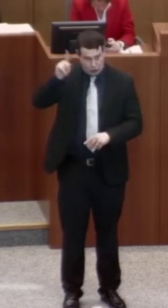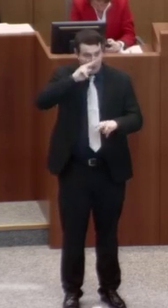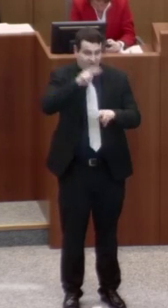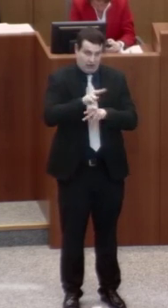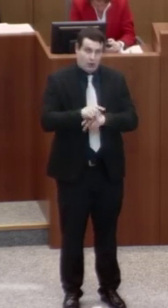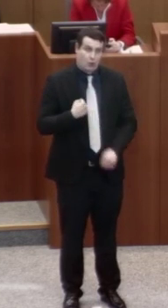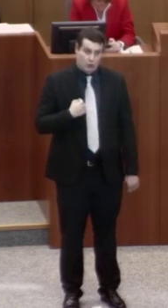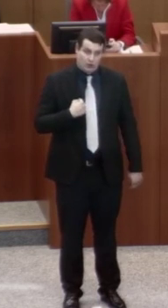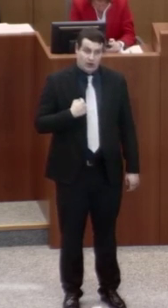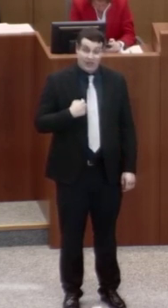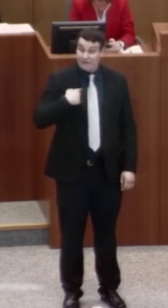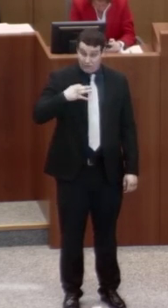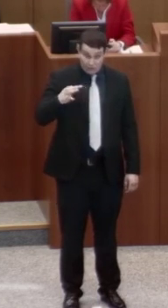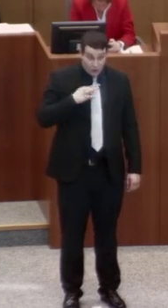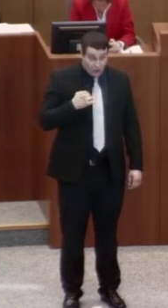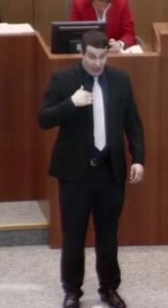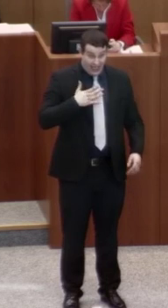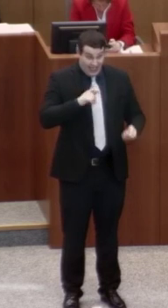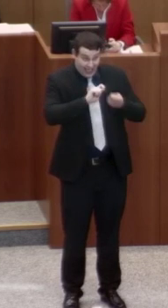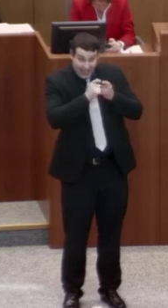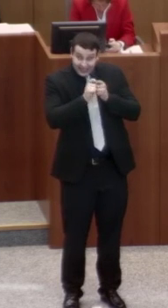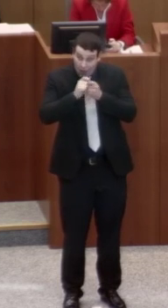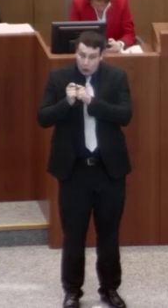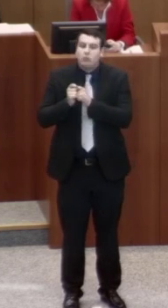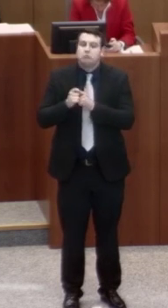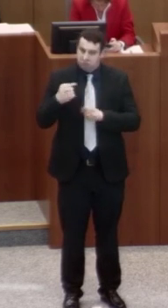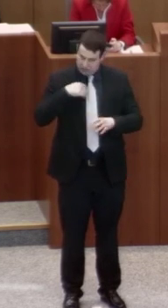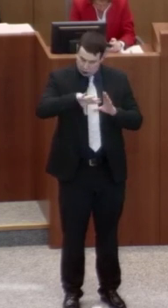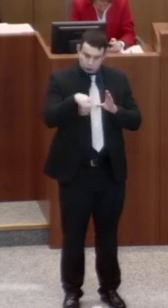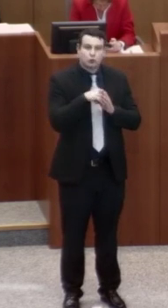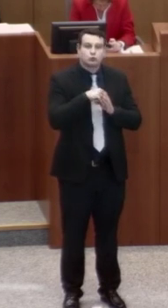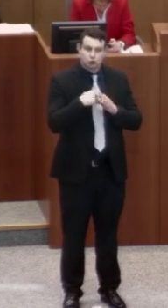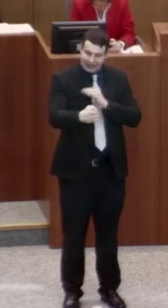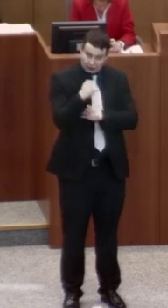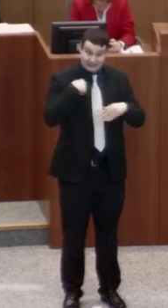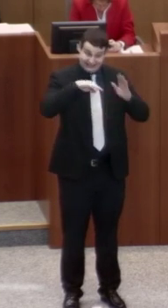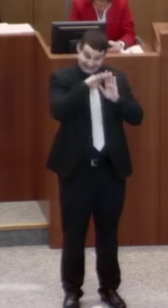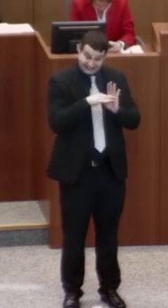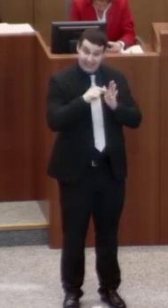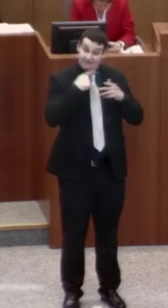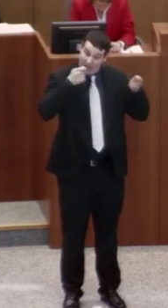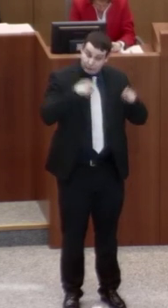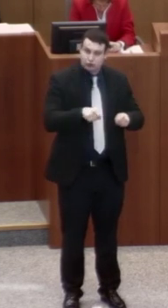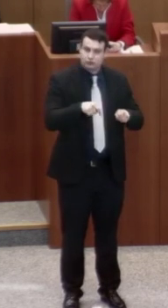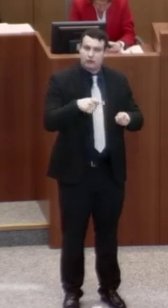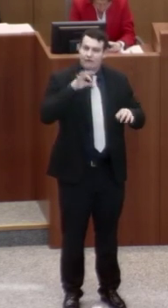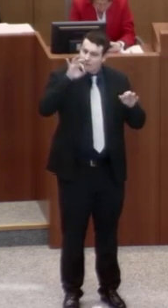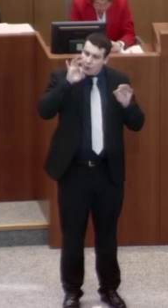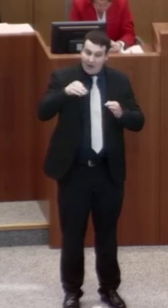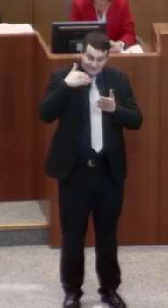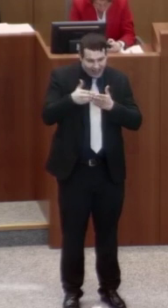Also mit den von uns eingebrachten Änderungen können wir ein Inklusionsstärkungsgesetz verabschieden, das einen starken Rahmen bildet